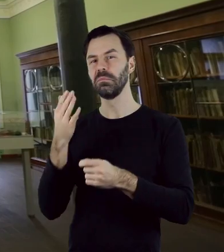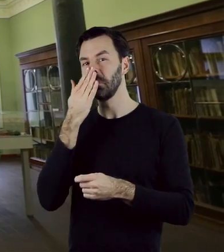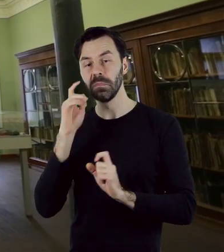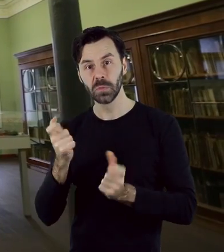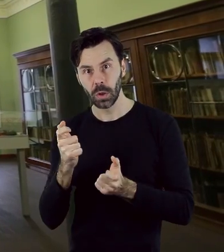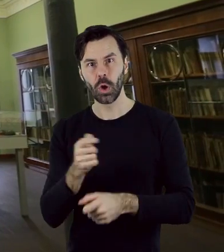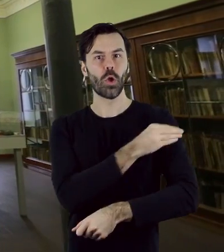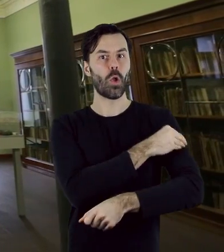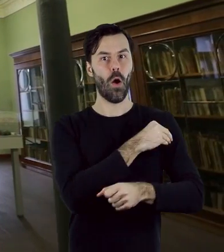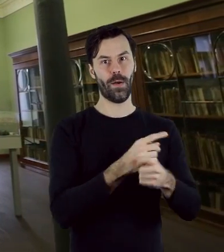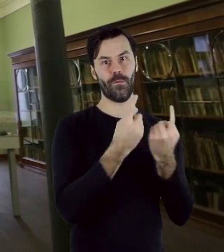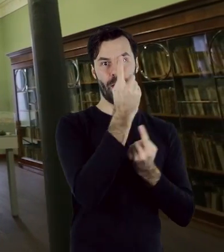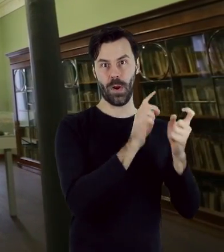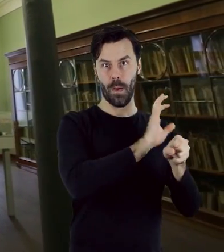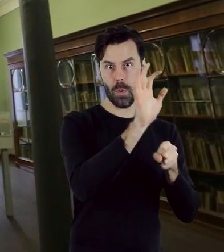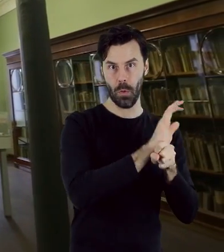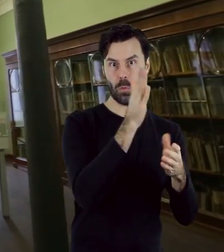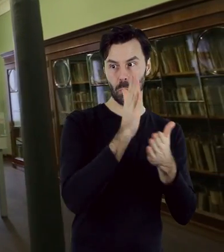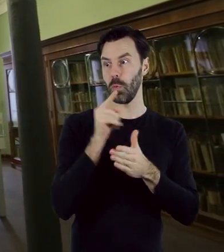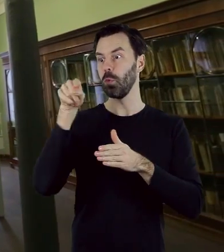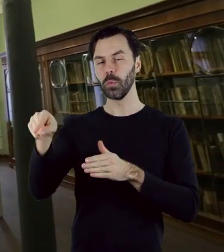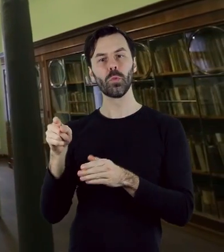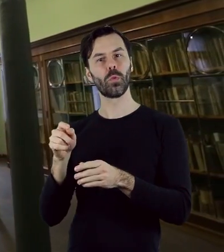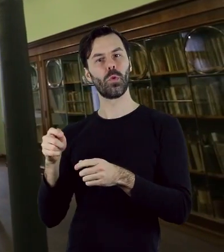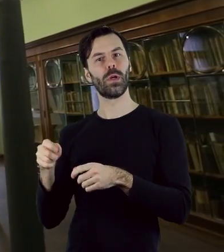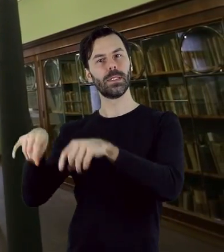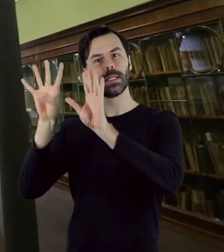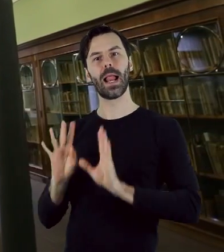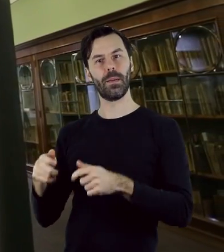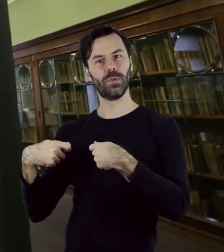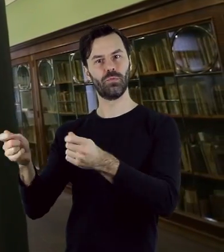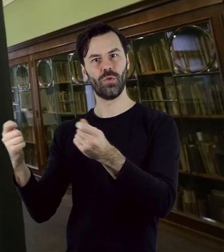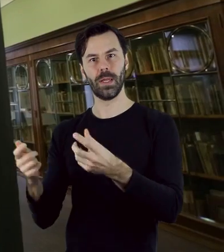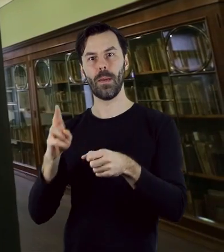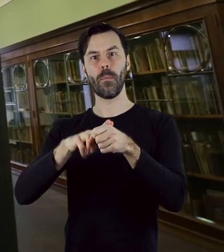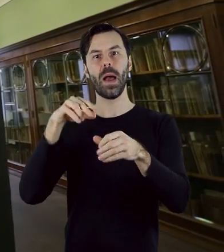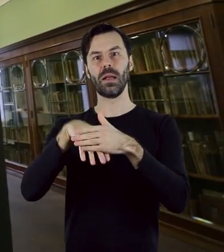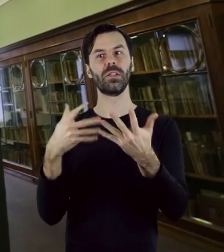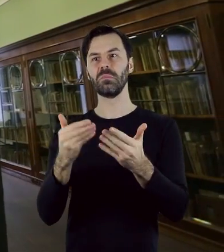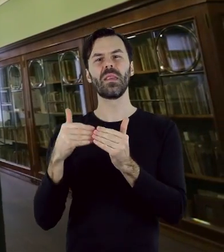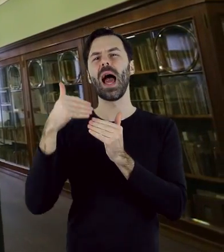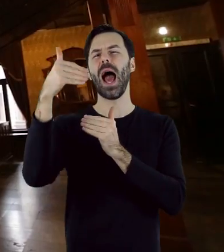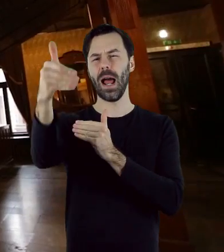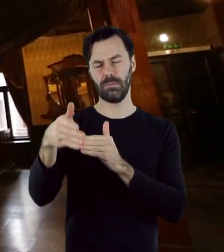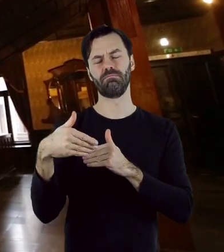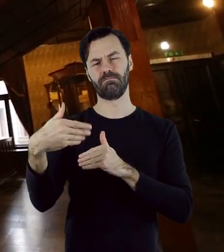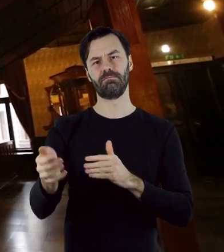wyprodukowanych w fabryce poznańskiego, które były magazynowane w jego dalszej części. Najbardziej